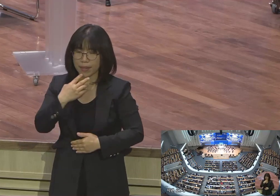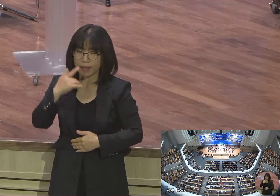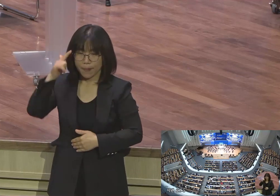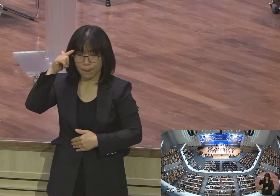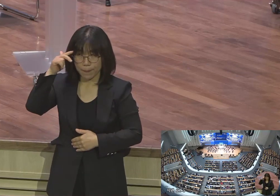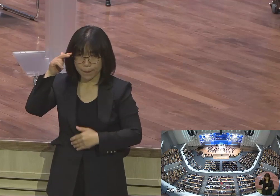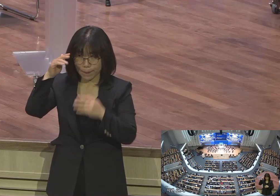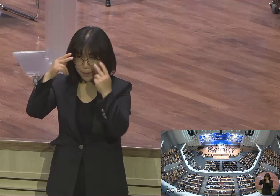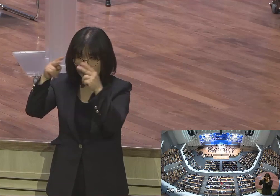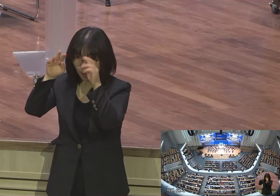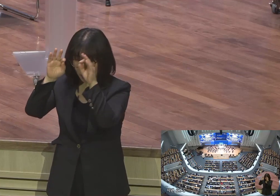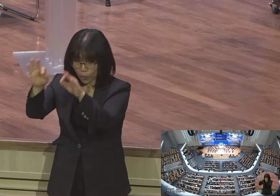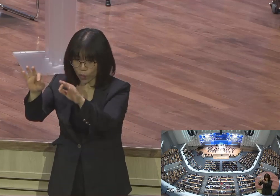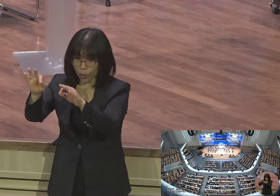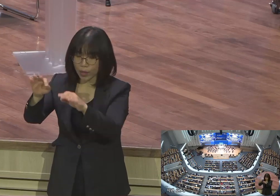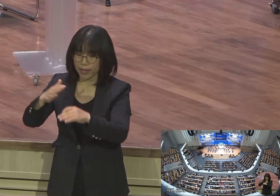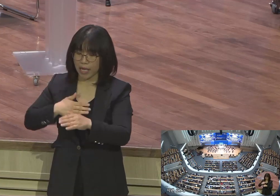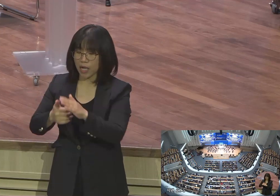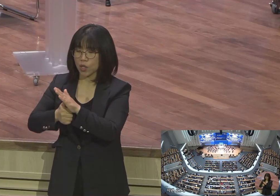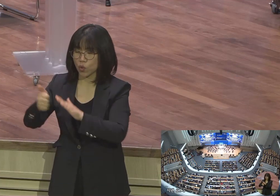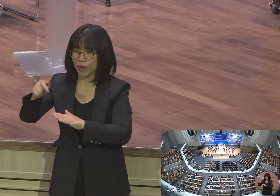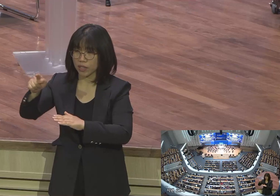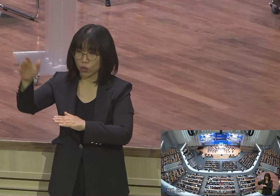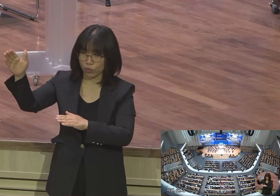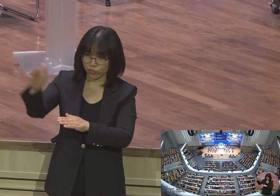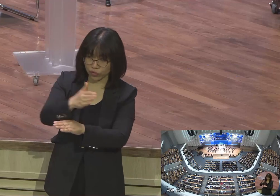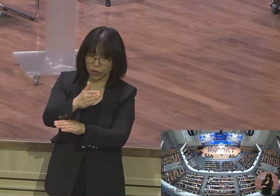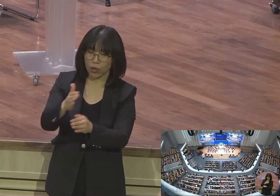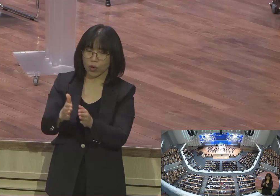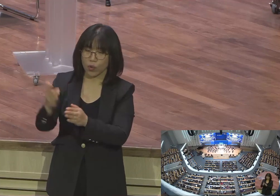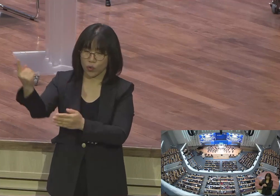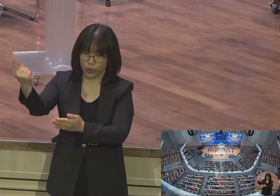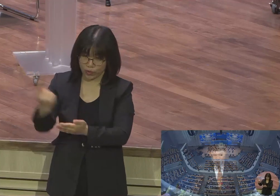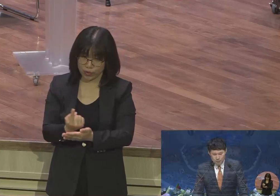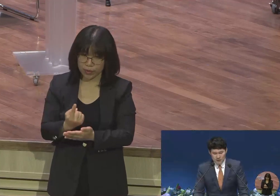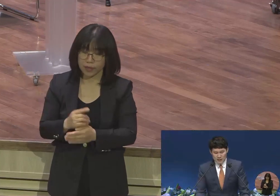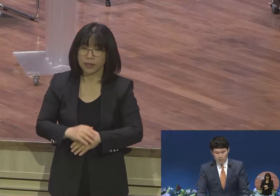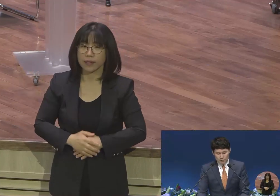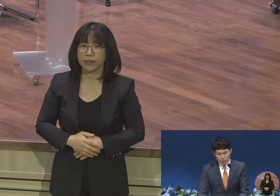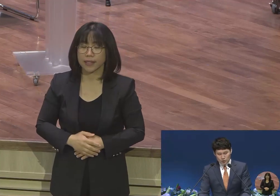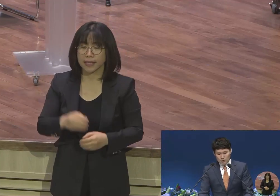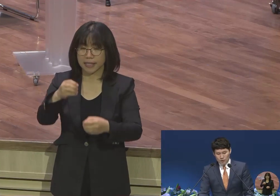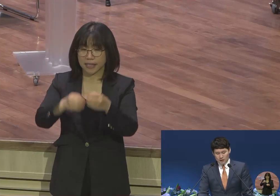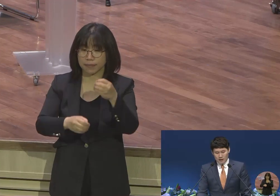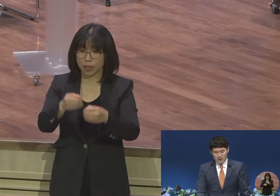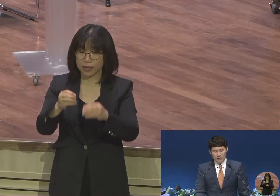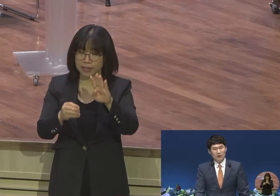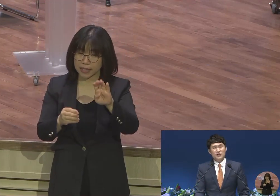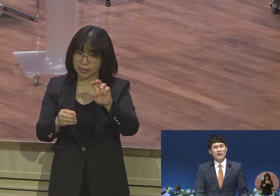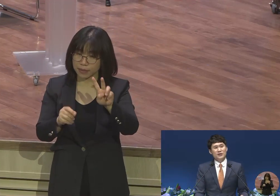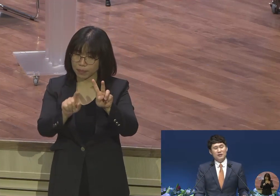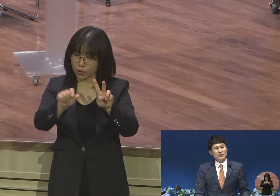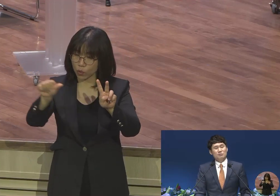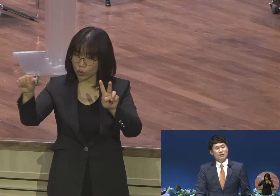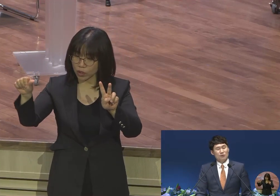그로부터 나오는 도다 오늘 10편 42편 5절에 보니까 어찌하여 낙심하고